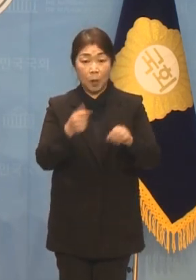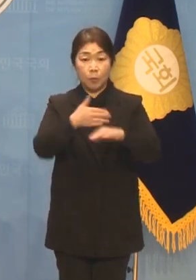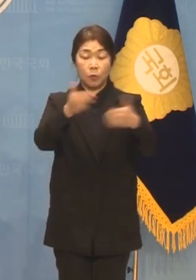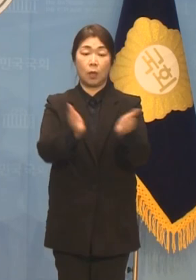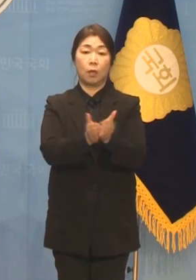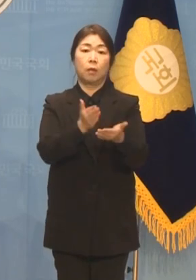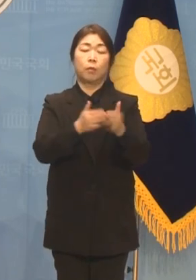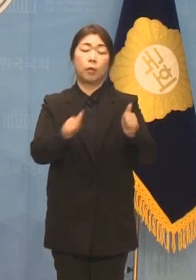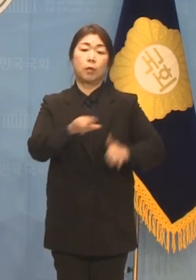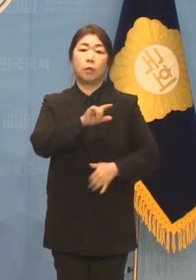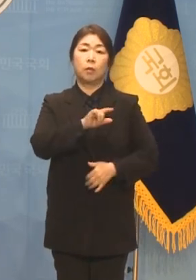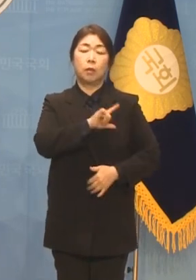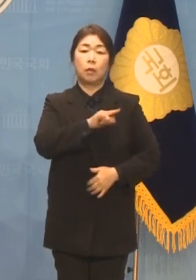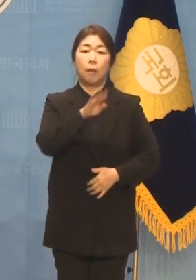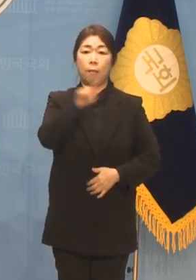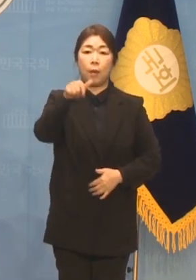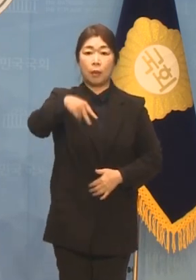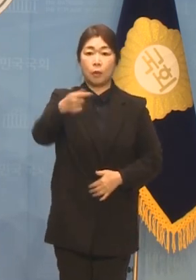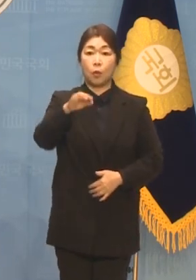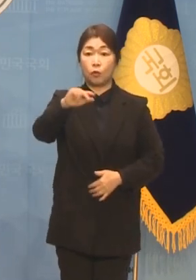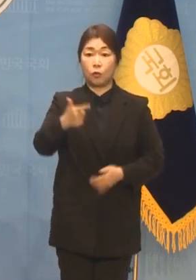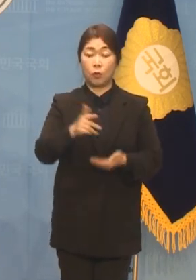박성준 대변인